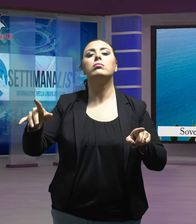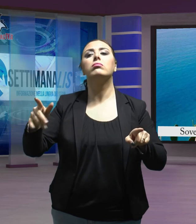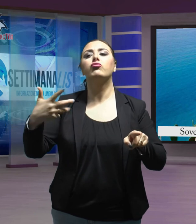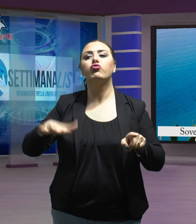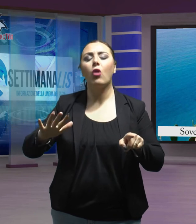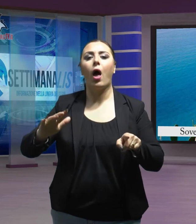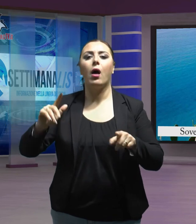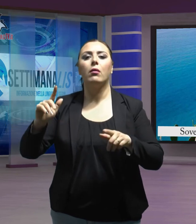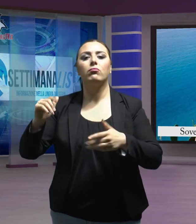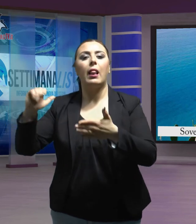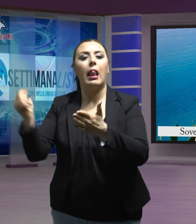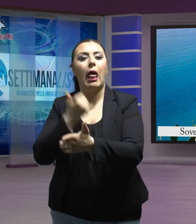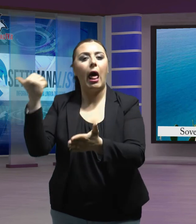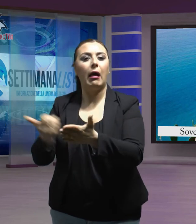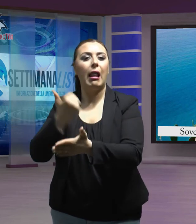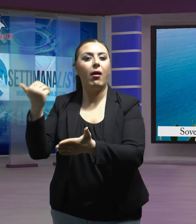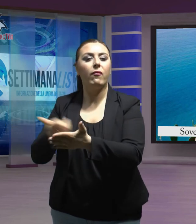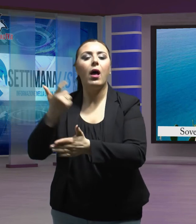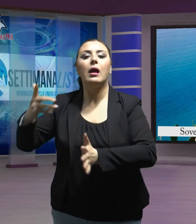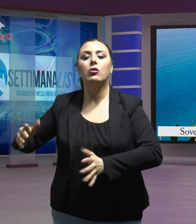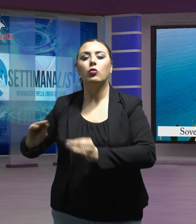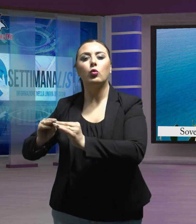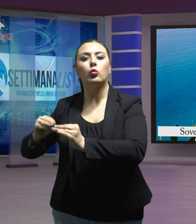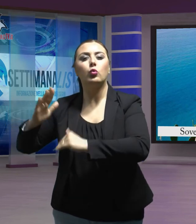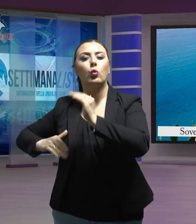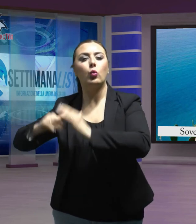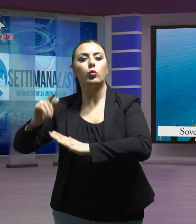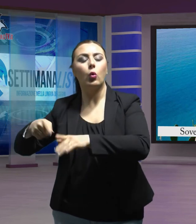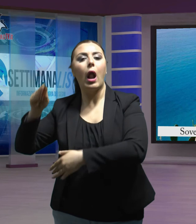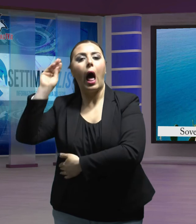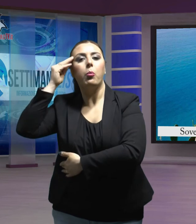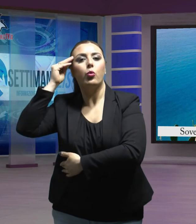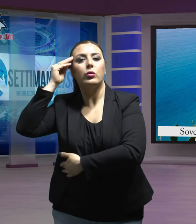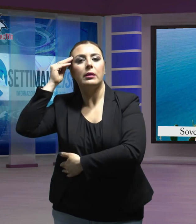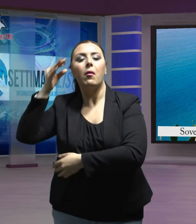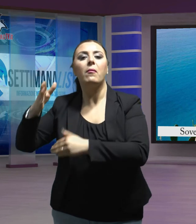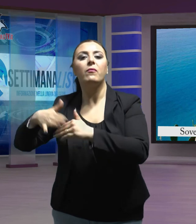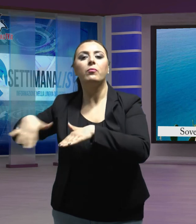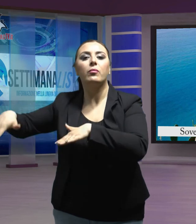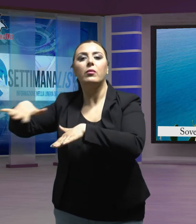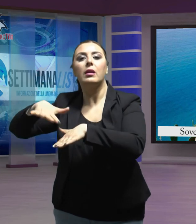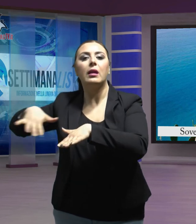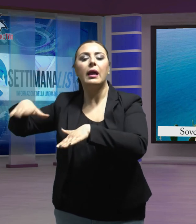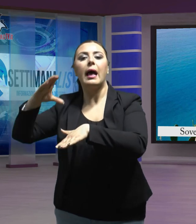di alcune strutture costruite abusivamente in località Caminia.